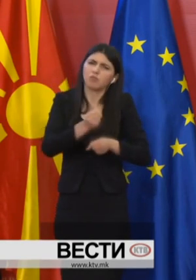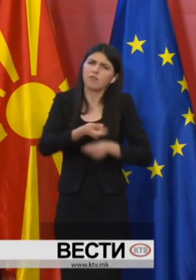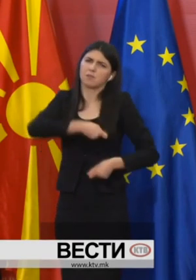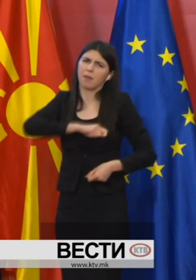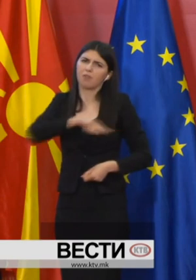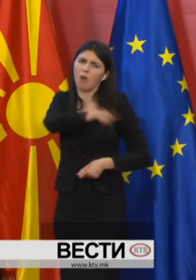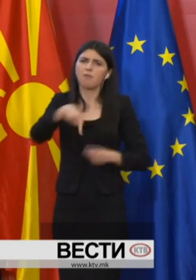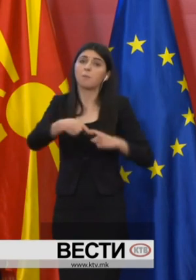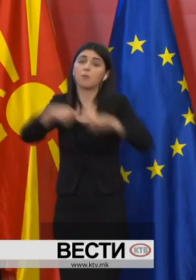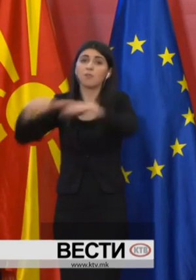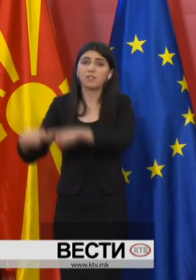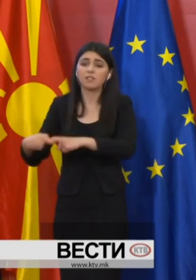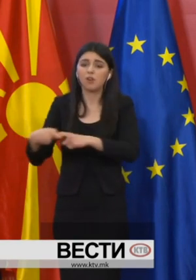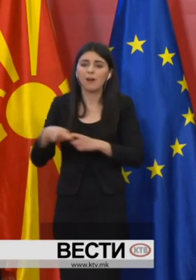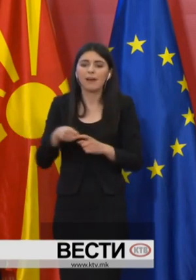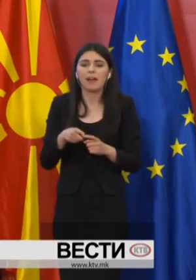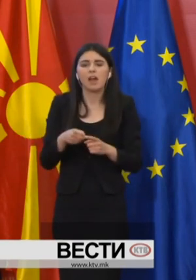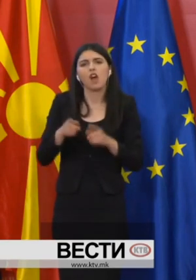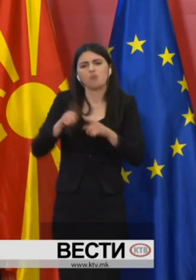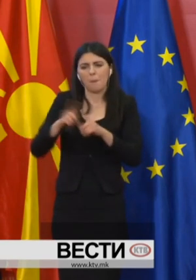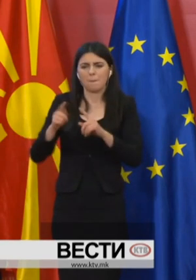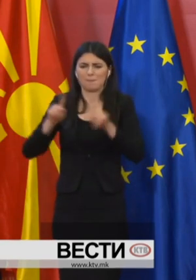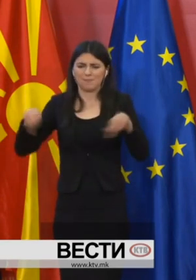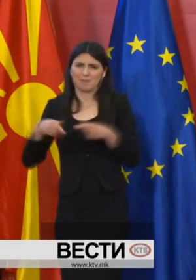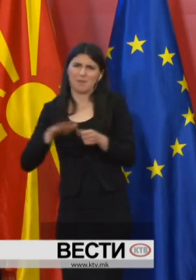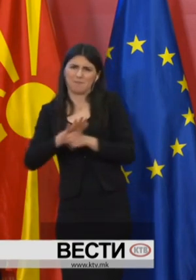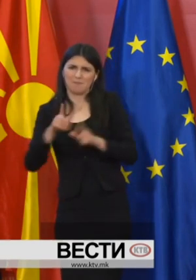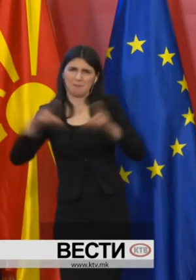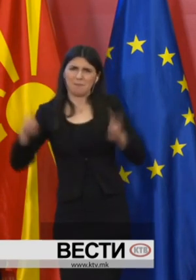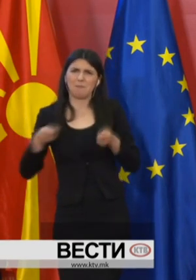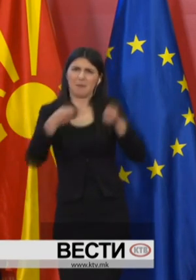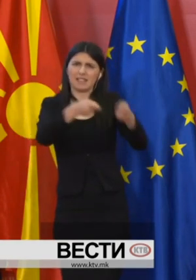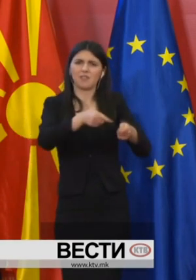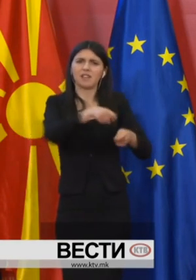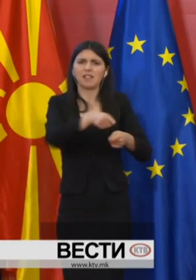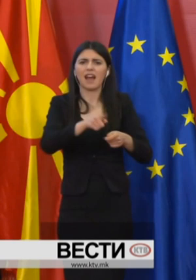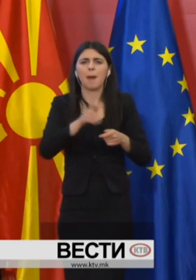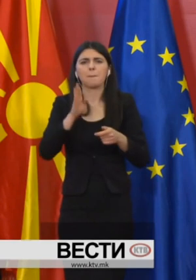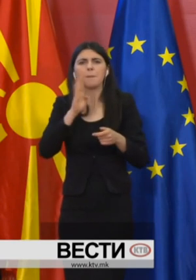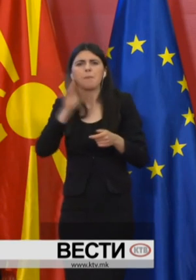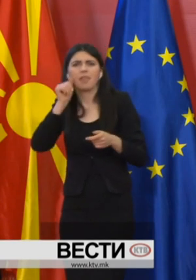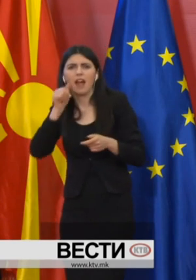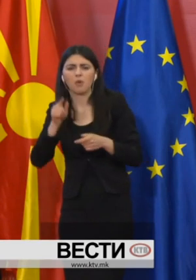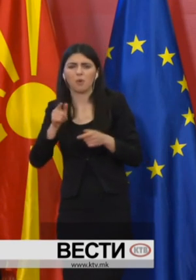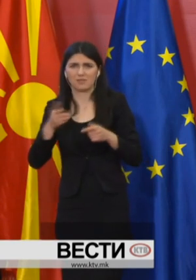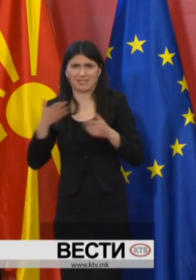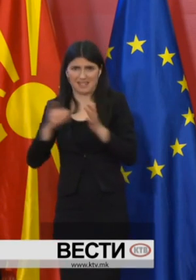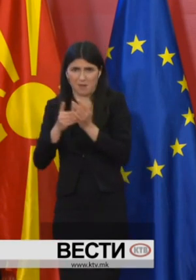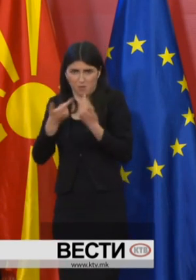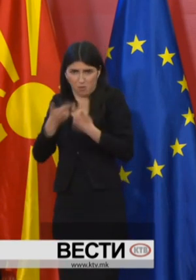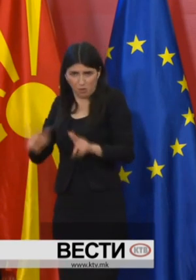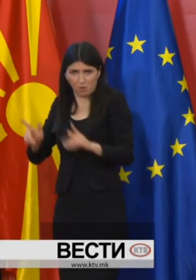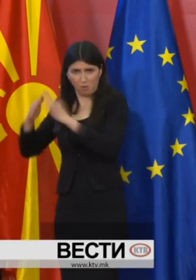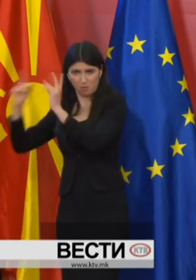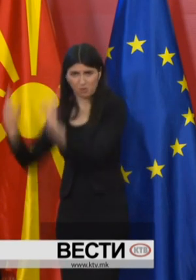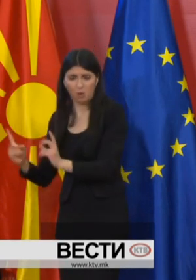поврзани со постапување по преставки за платено отсуство на родител на дете од 10 години, само